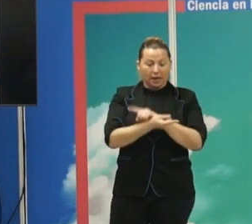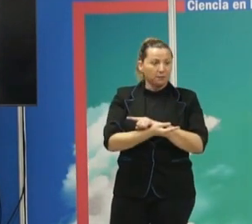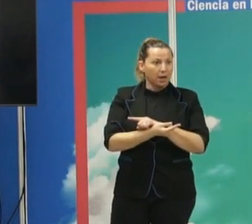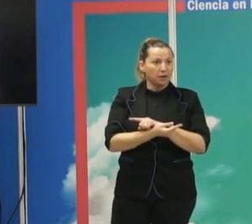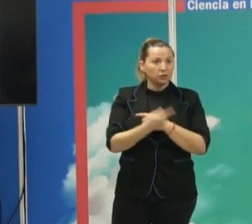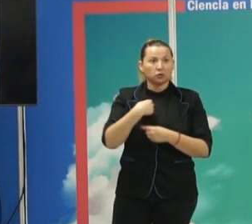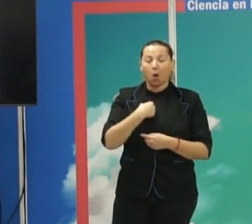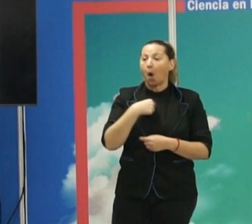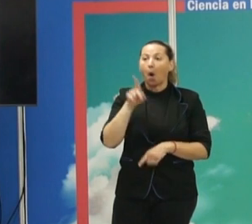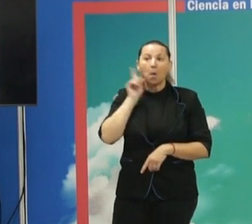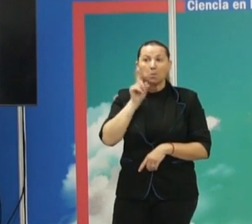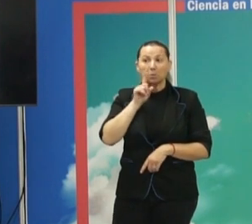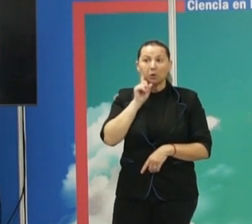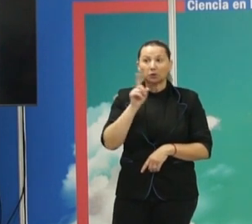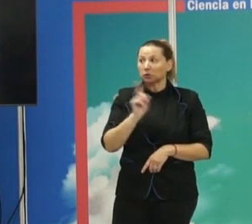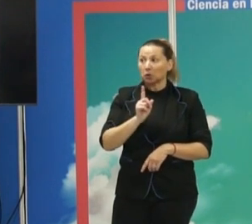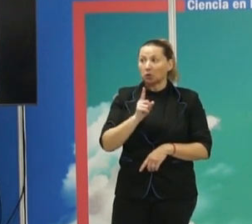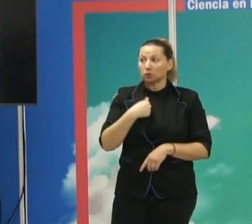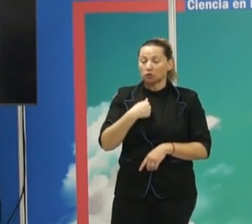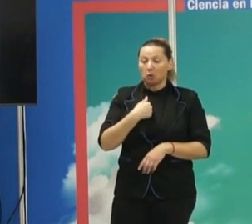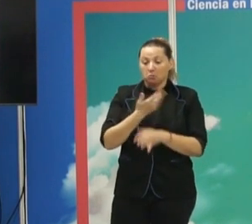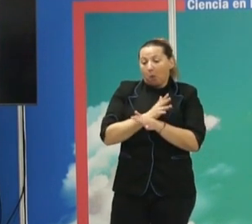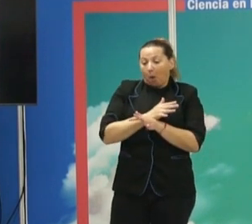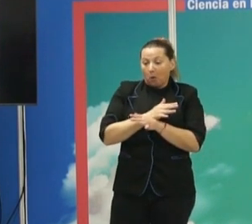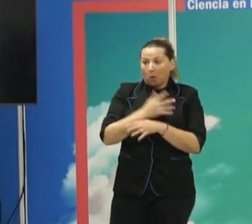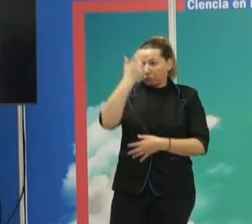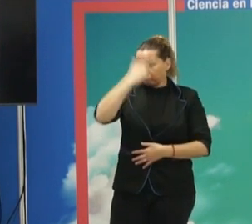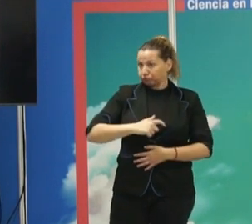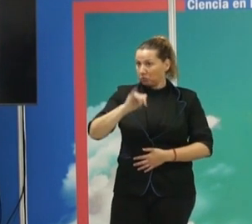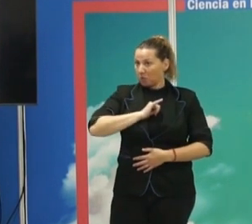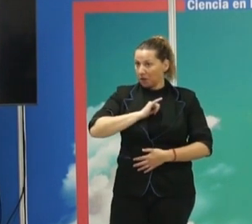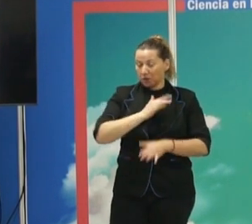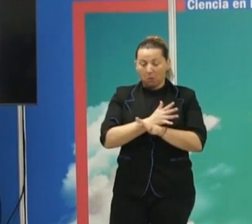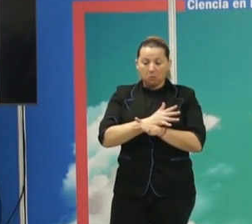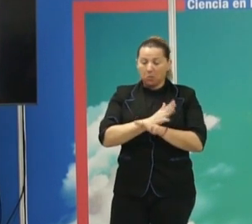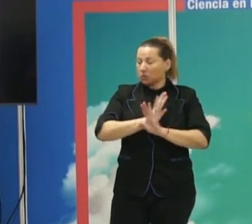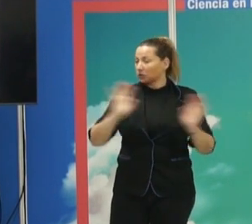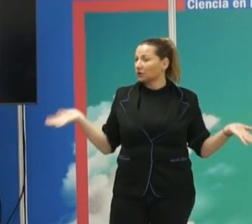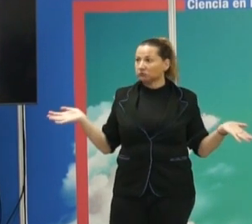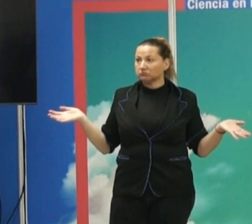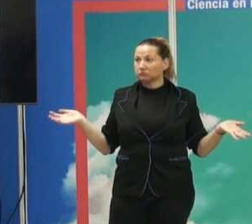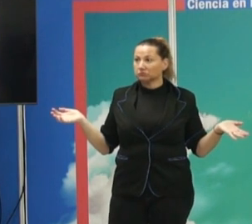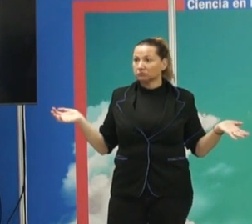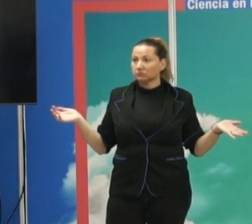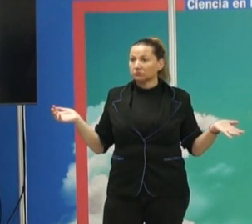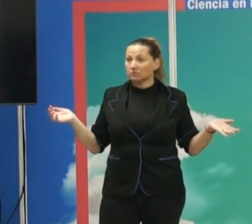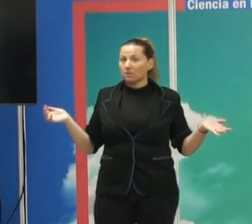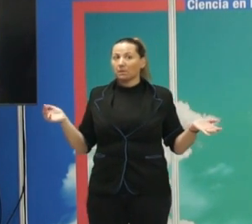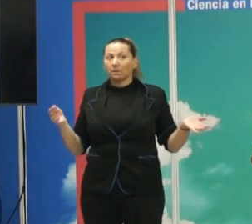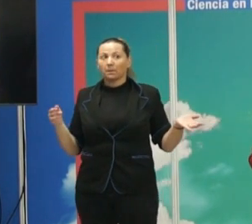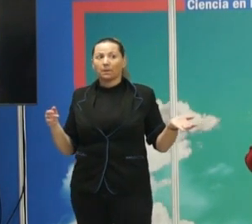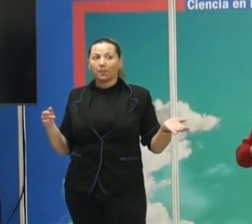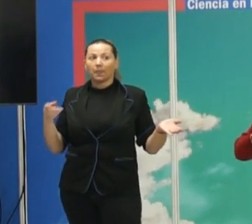que esté mintiendo, quiere decir que estoy jugando con lo que soy. Y llega un momento, los grupos técnicos suelen ser grupos